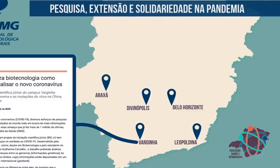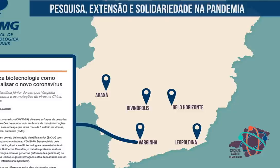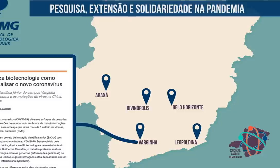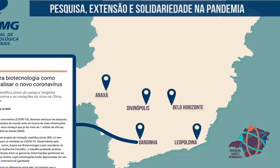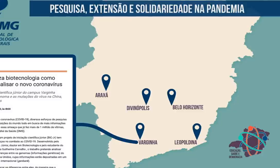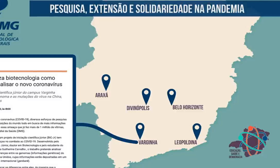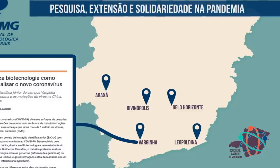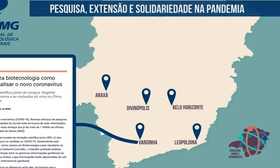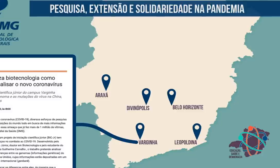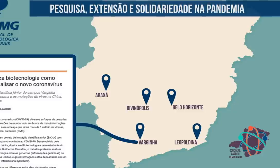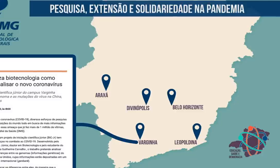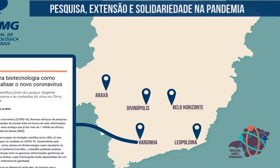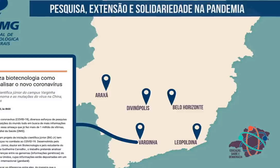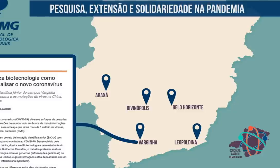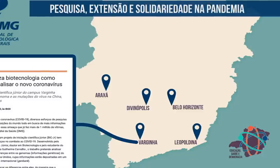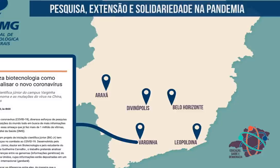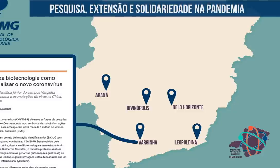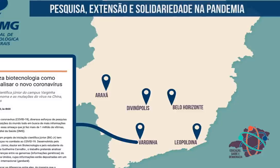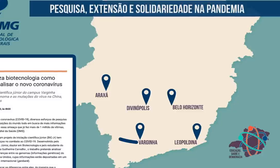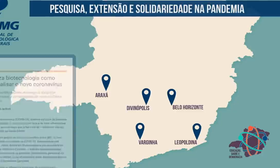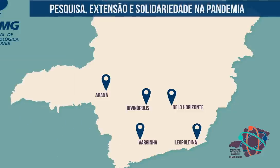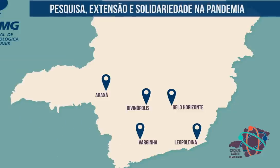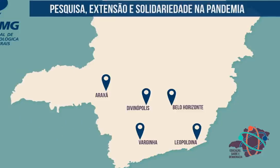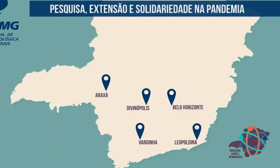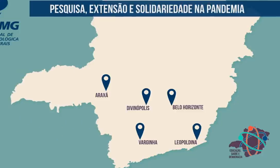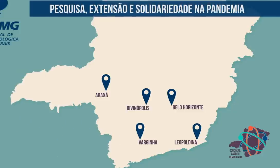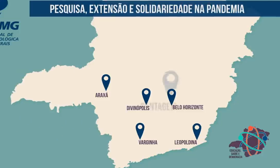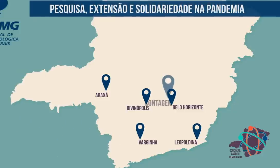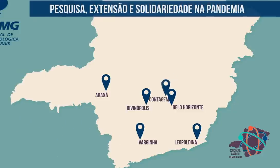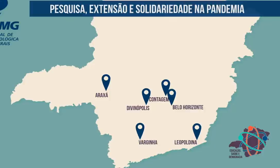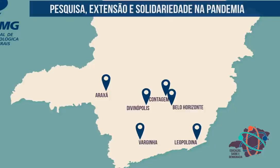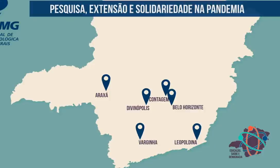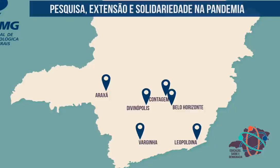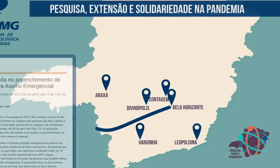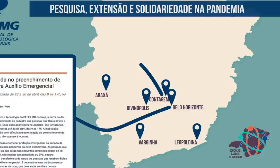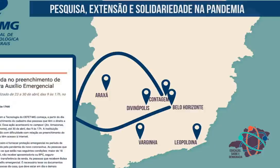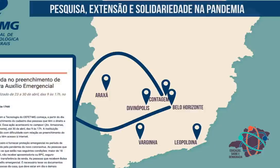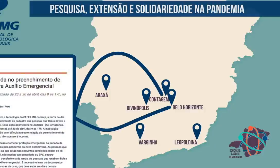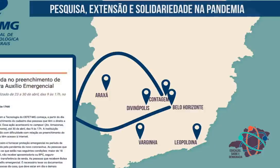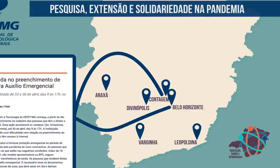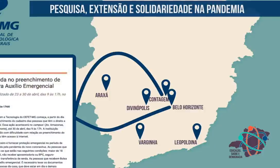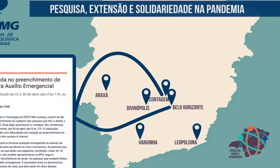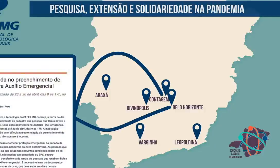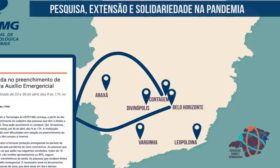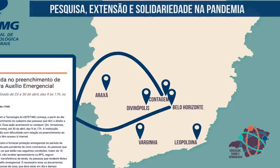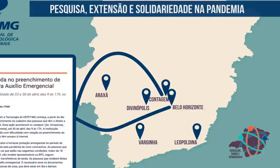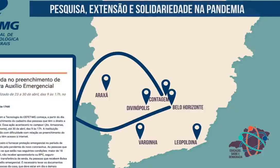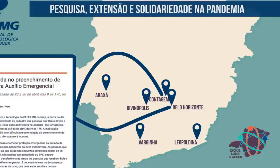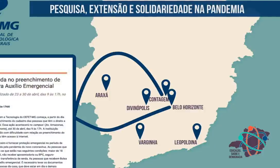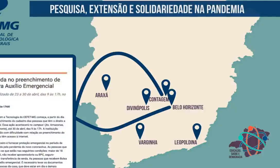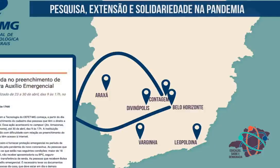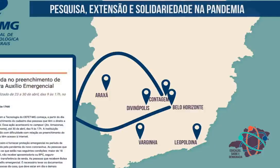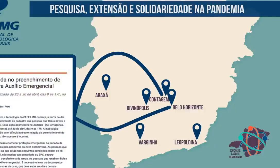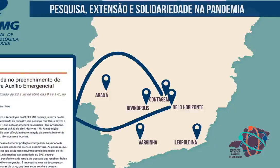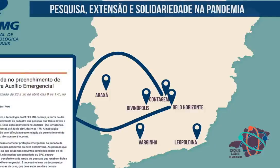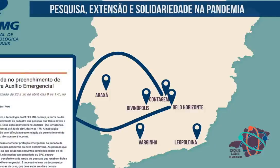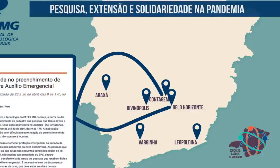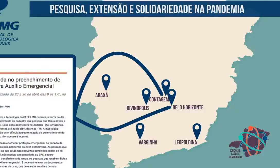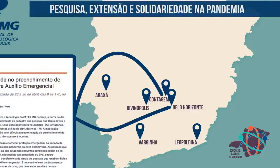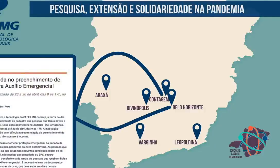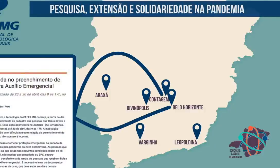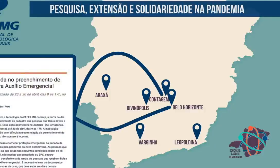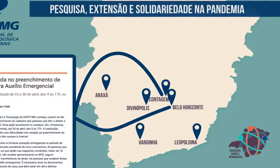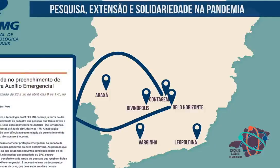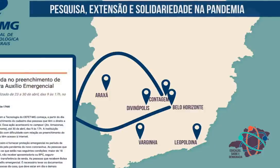vírus e auxiliar na produção por tratamentos. Em Belo Horizonte e Contagem, voluntários ajudam pessoas sem acesso à